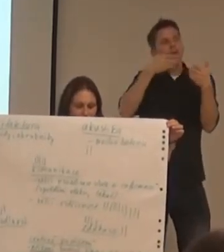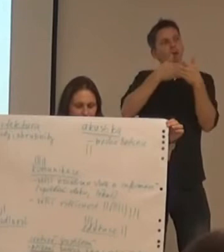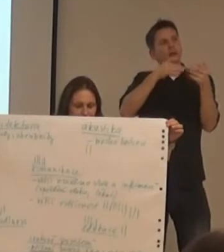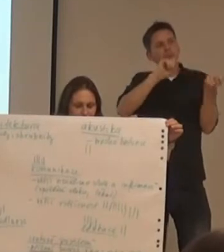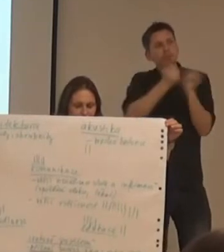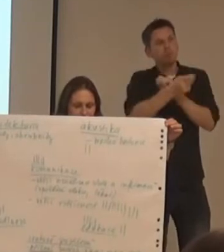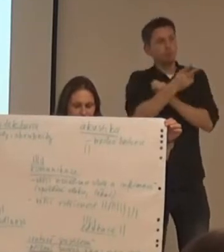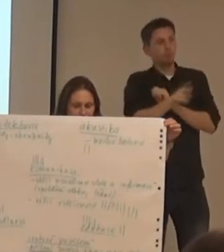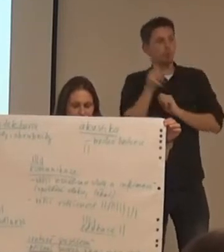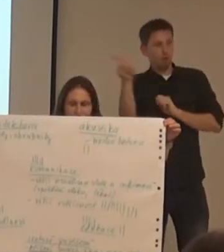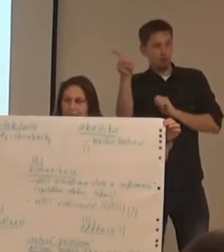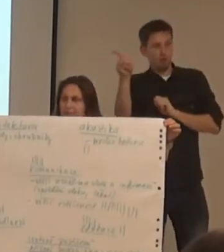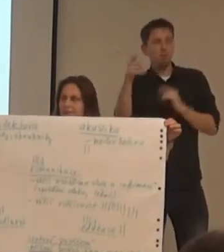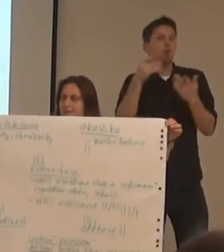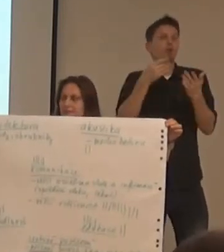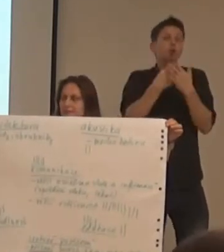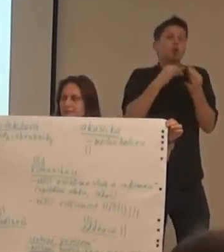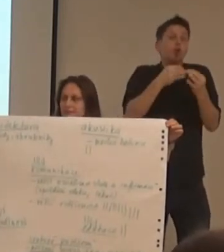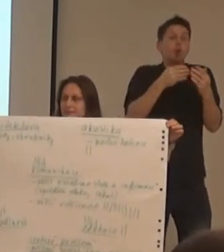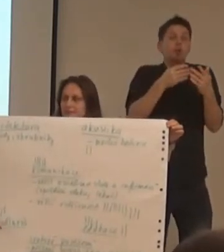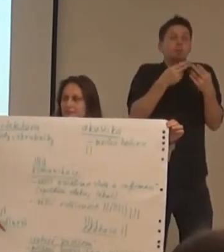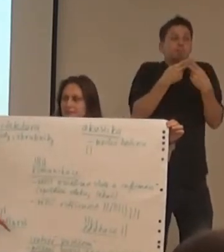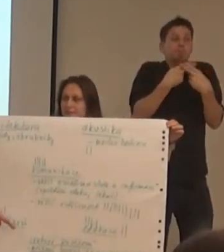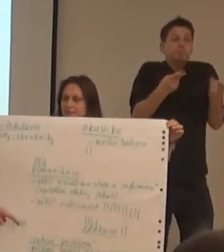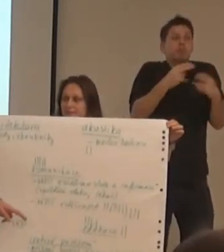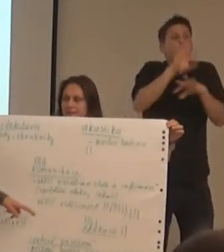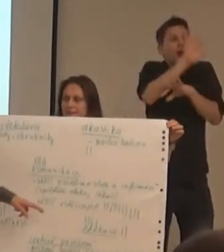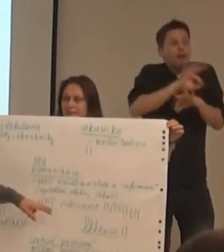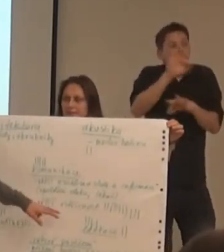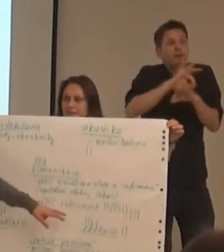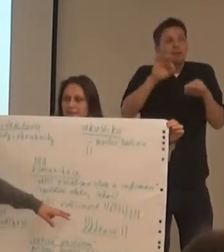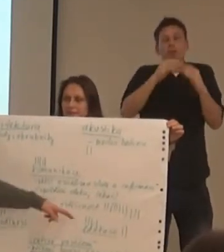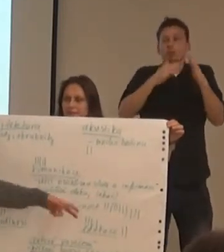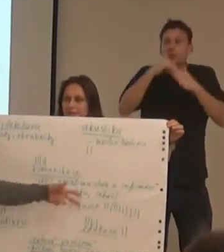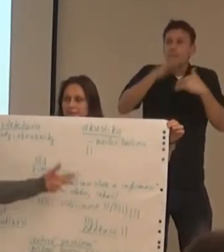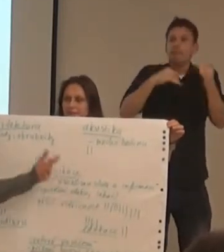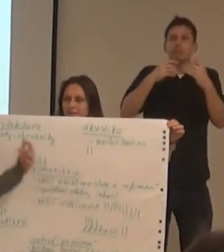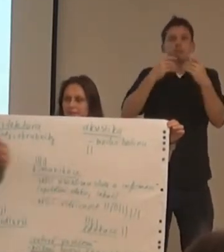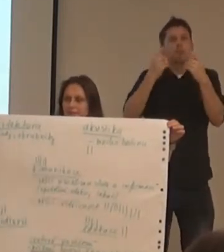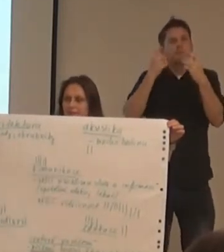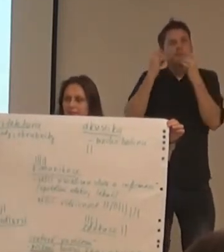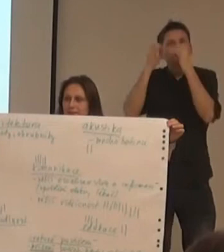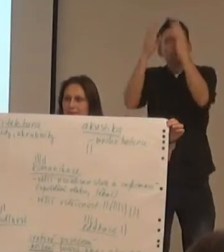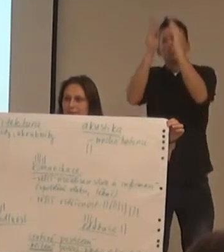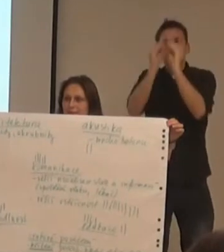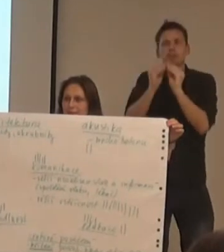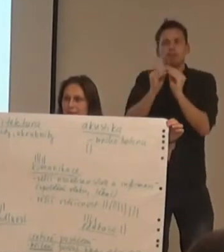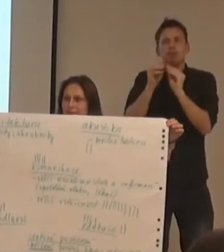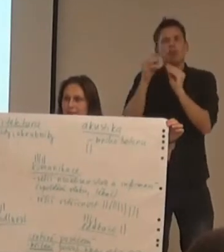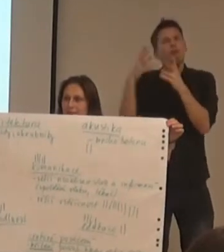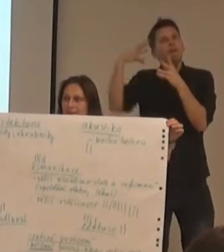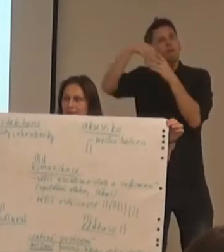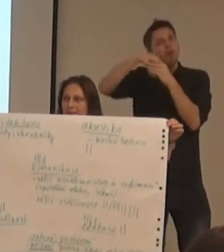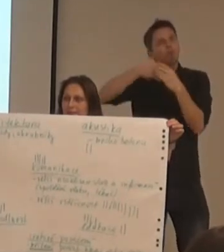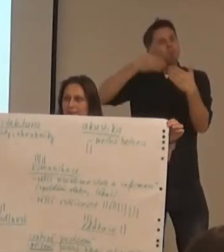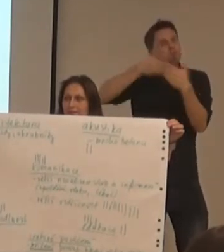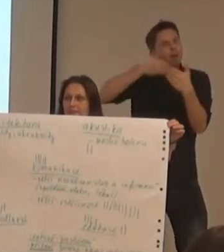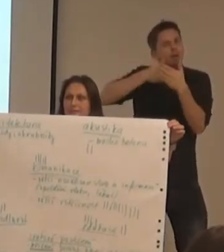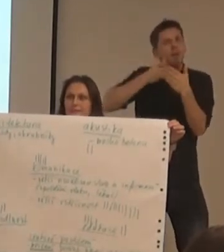práce vytvářet, tak může pomoct jednou stranímu, tedy edukace,